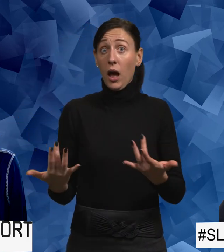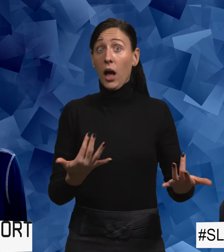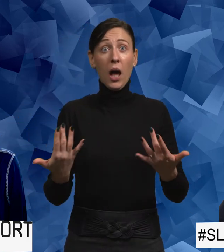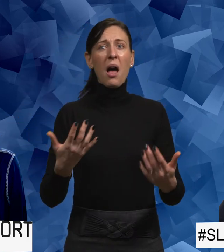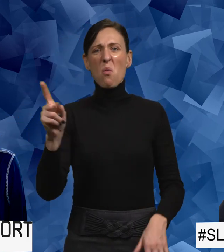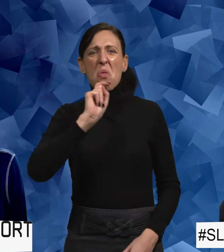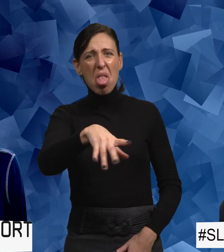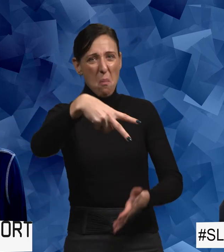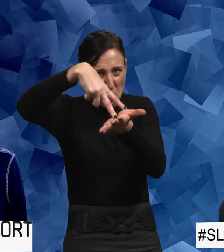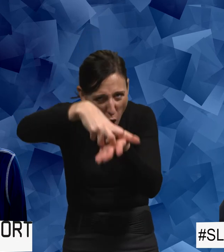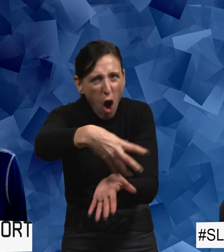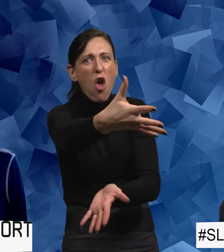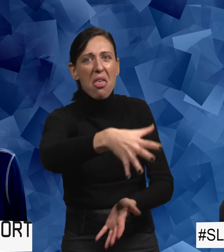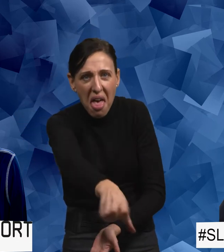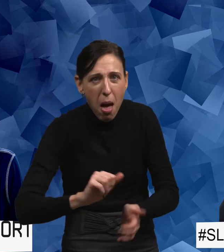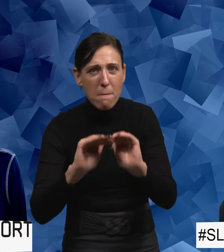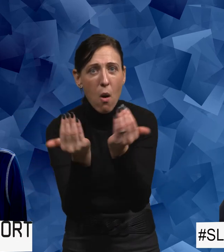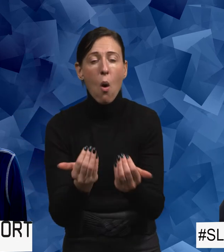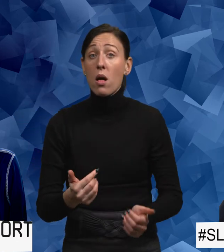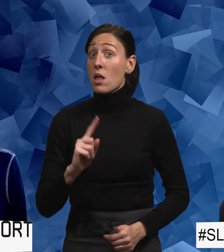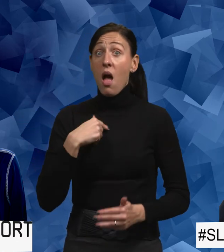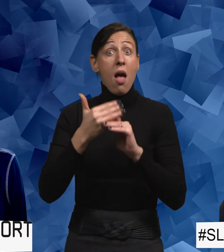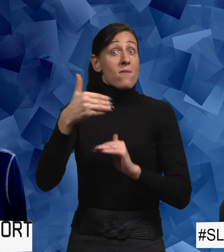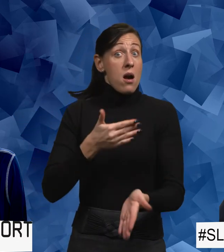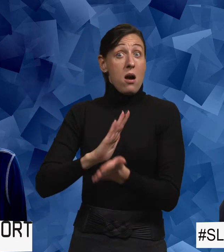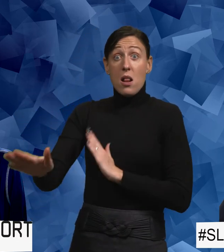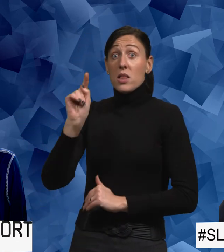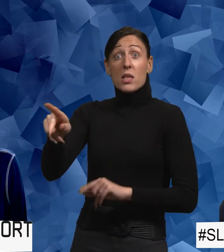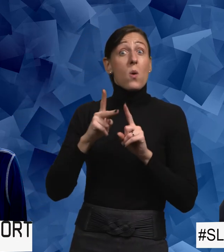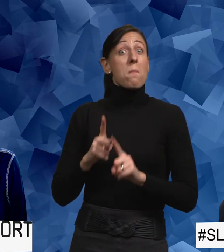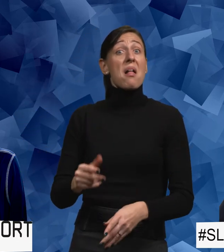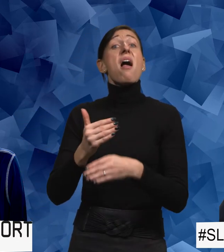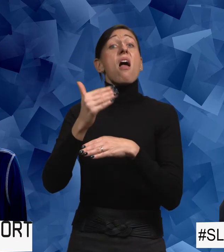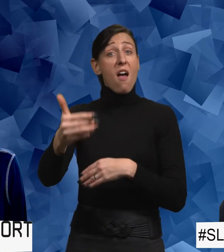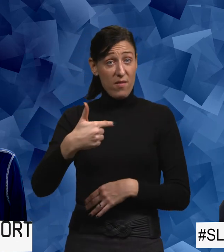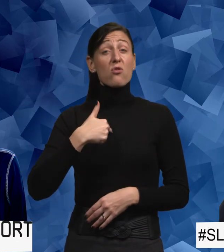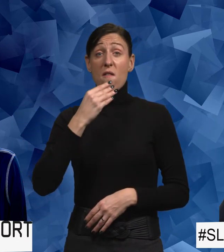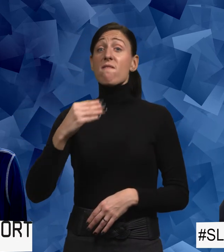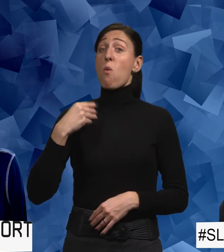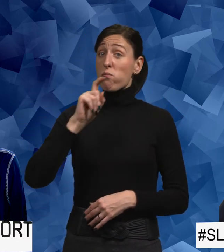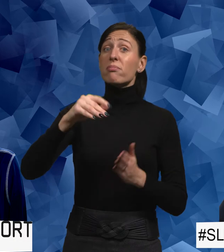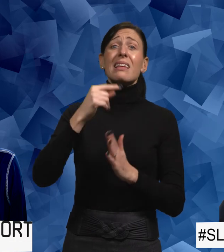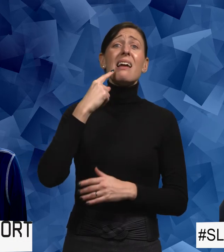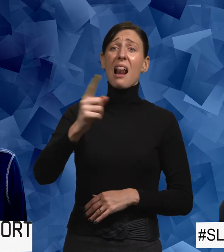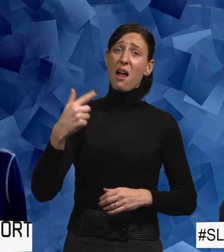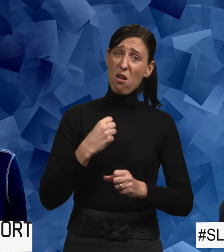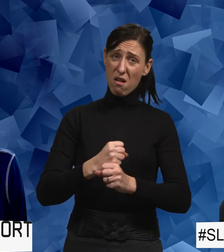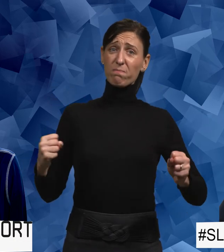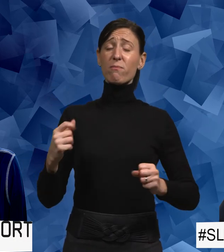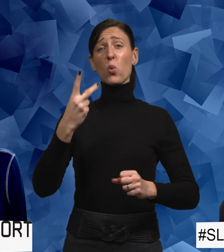böja dig ner efter bollen. Och jag sa såhär, men jag går aldrig dit igen. Och sen efteråt har jag sagt till de här killarna när jag tuffade till mig efter några år